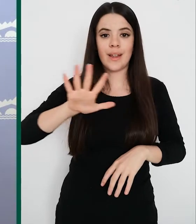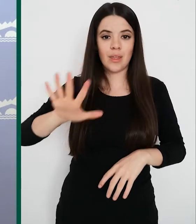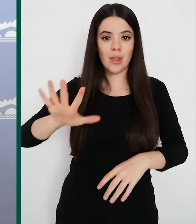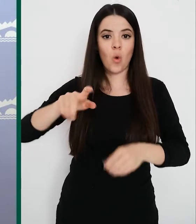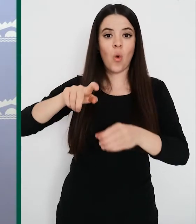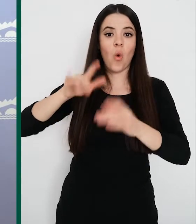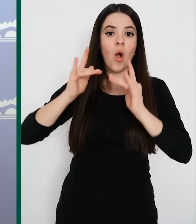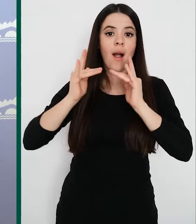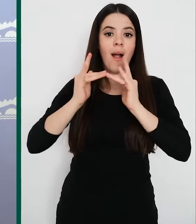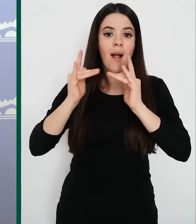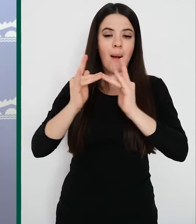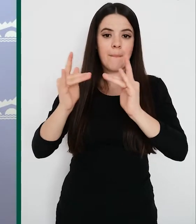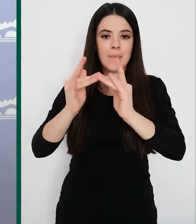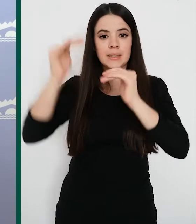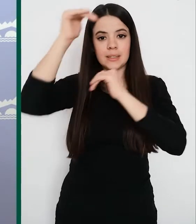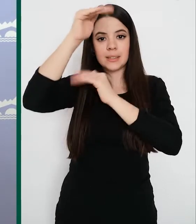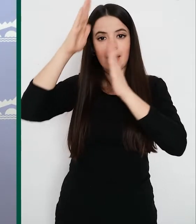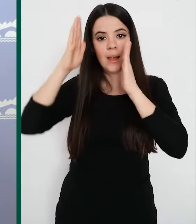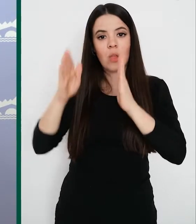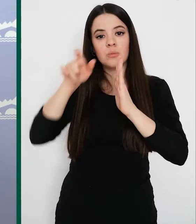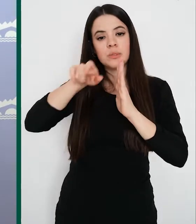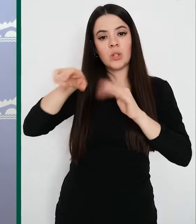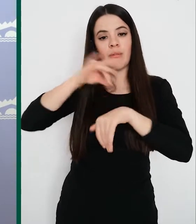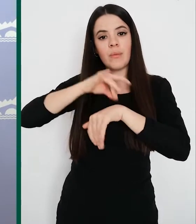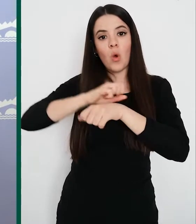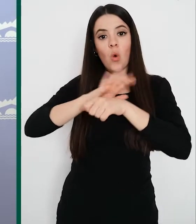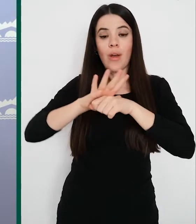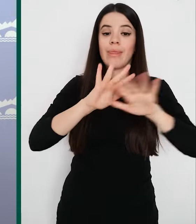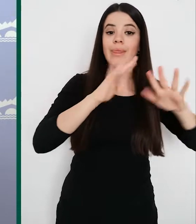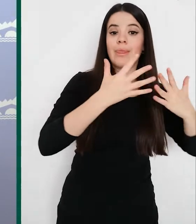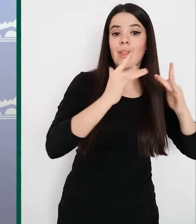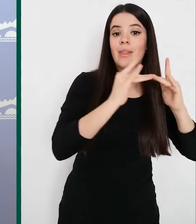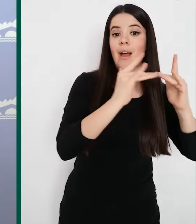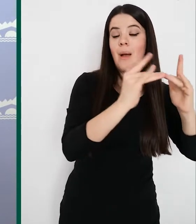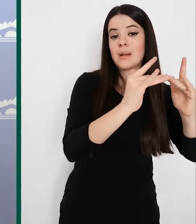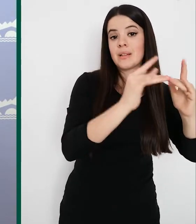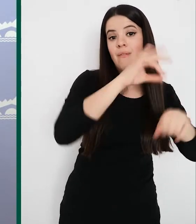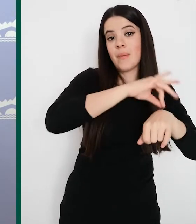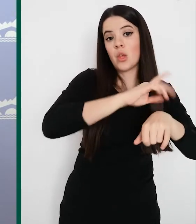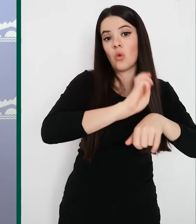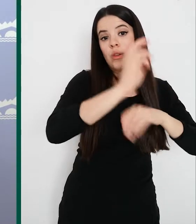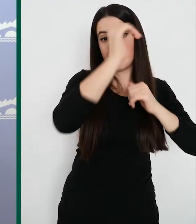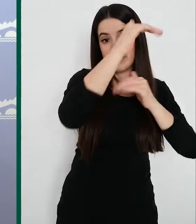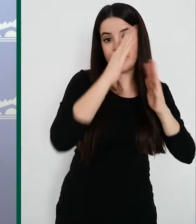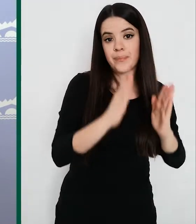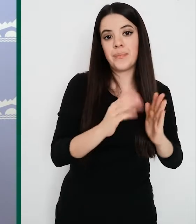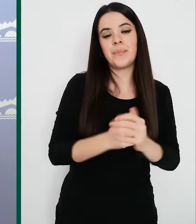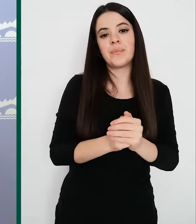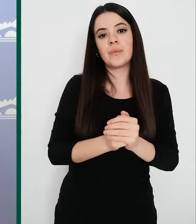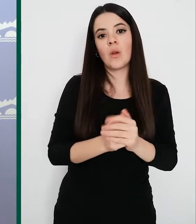dedicados para pacientes COVID y 10 para otras patologías. Y no se descarta que se pueda reducir el número de